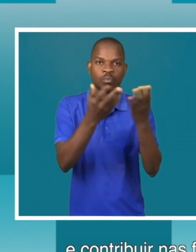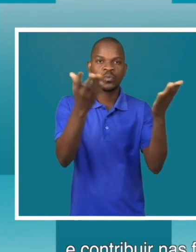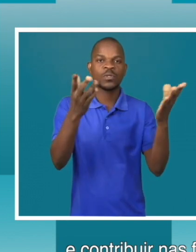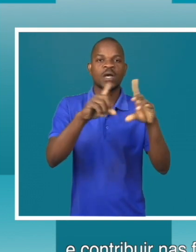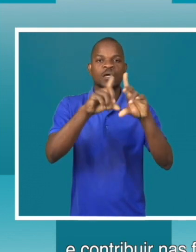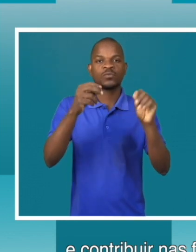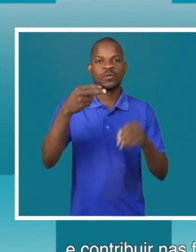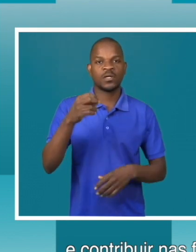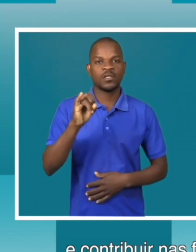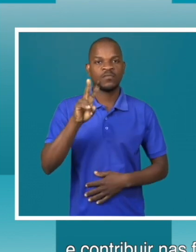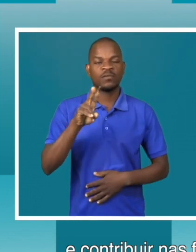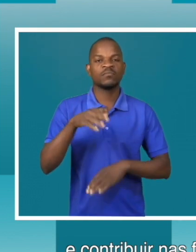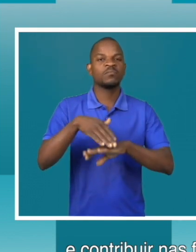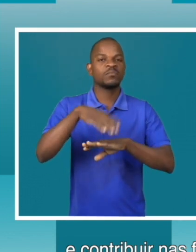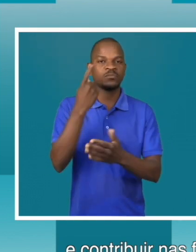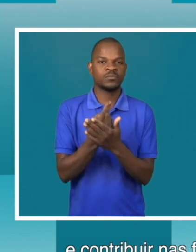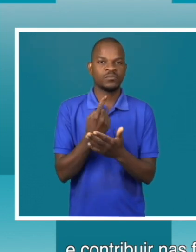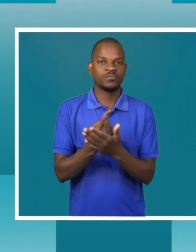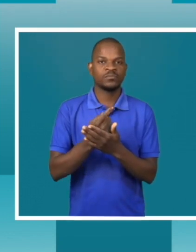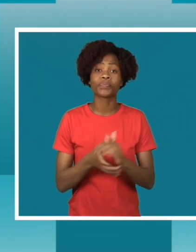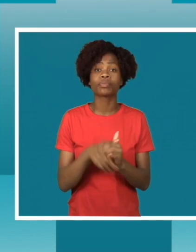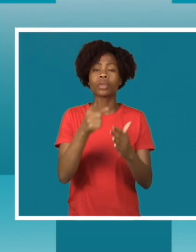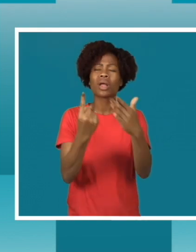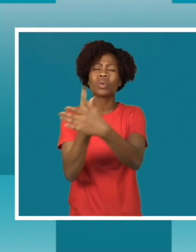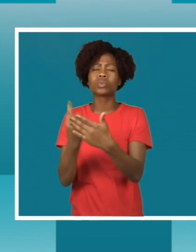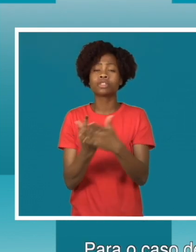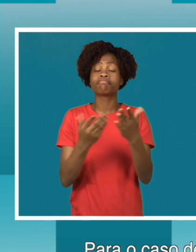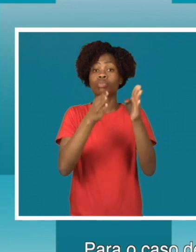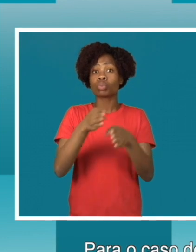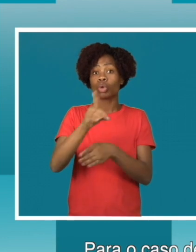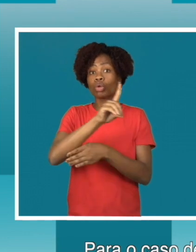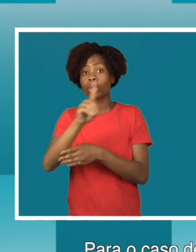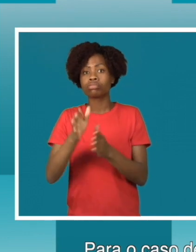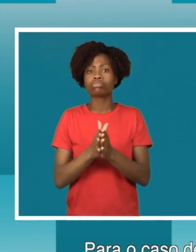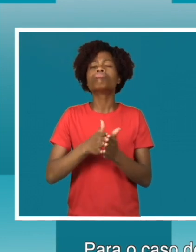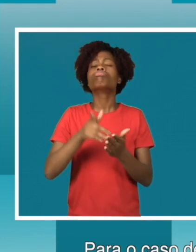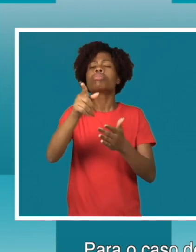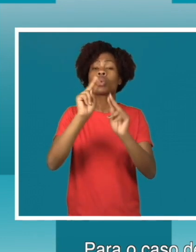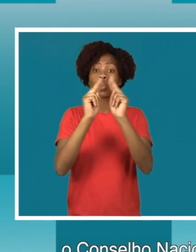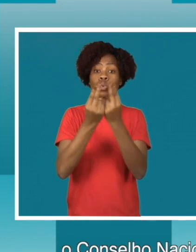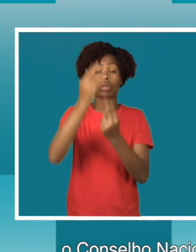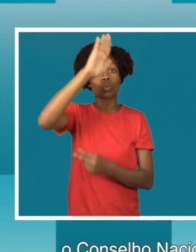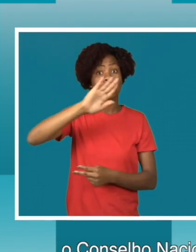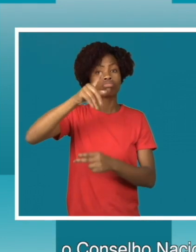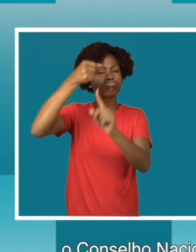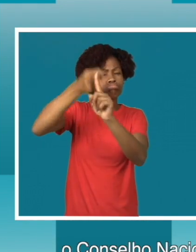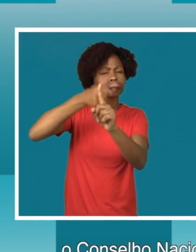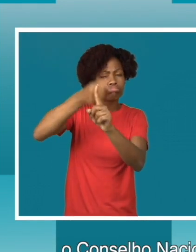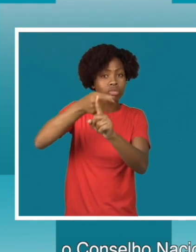divulgar informação sobre a HIV e SIDA é muito importante. Para o caso de pessoas com deficiência auditiva, o Conselho Nacional de Combate